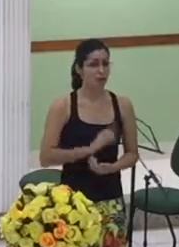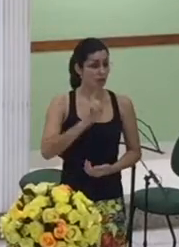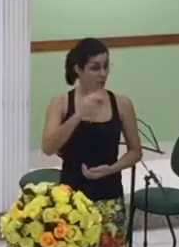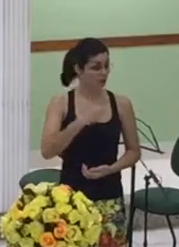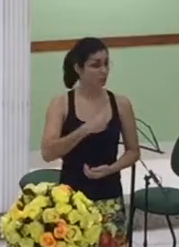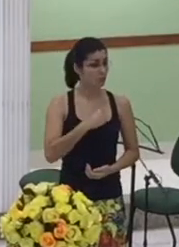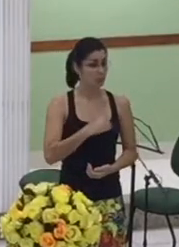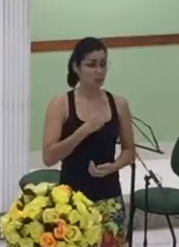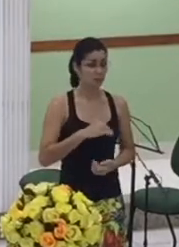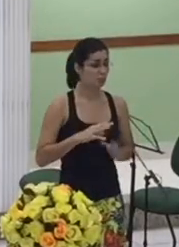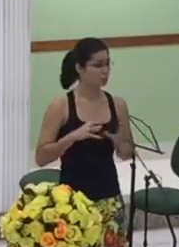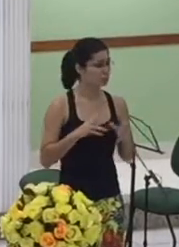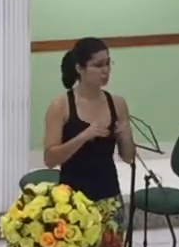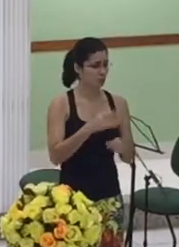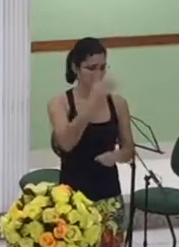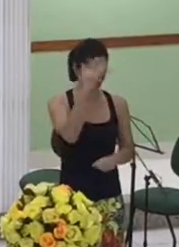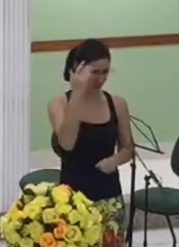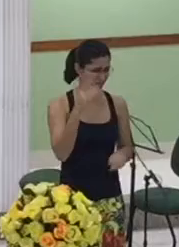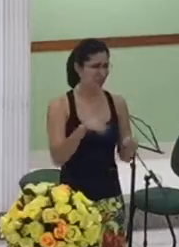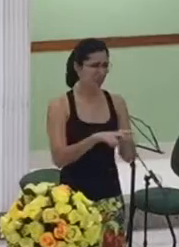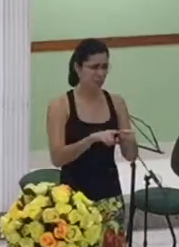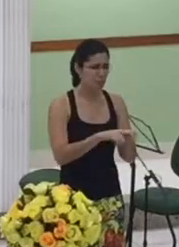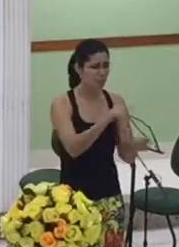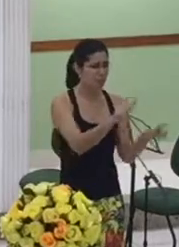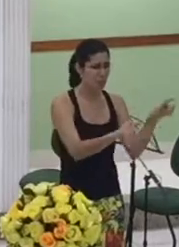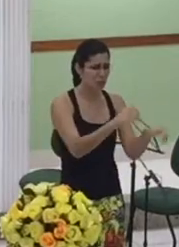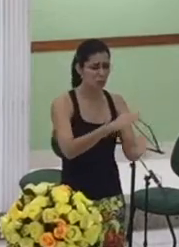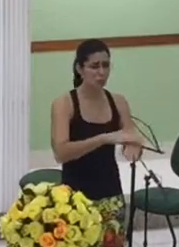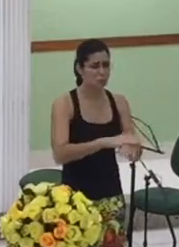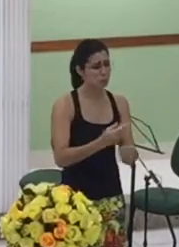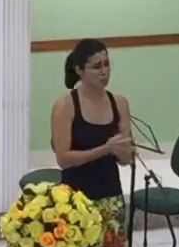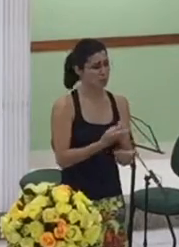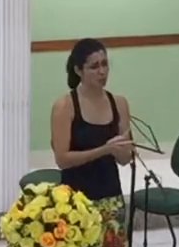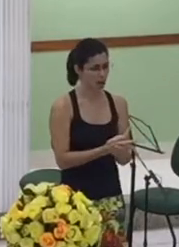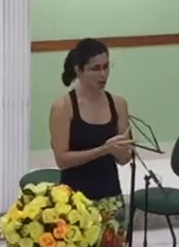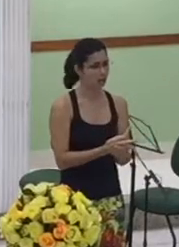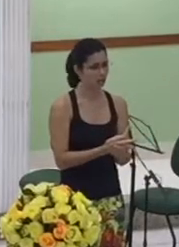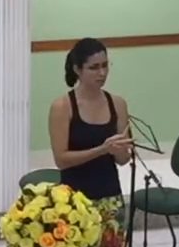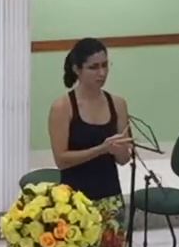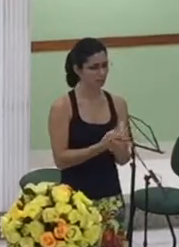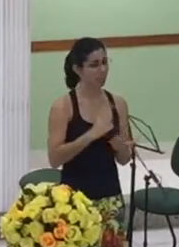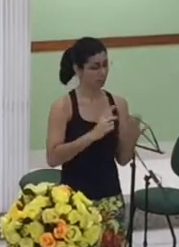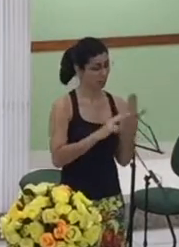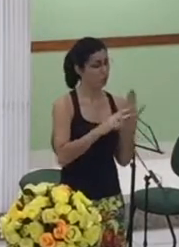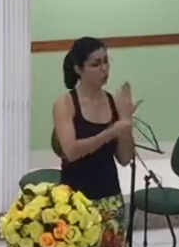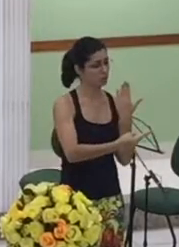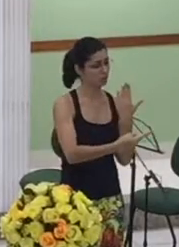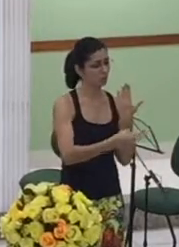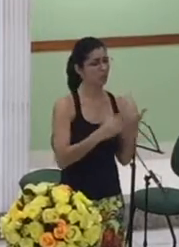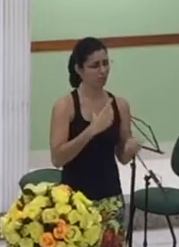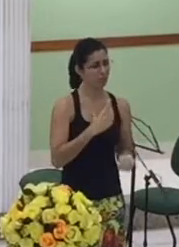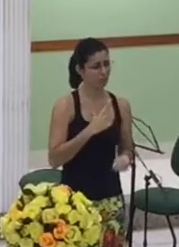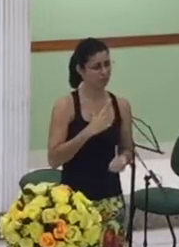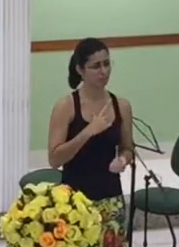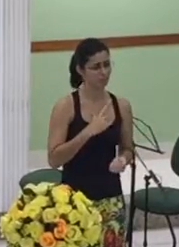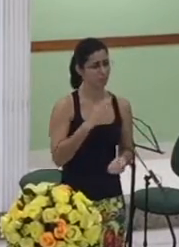erradas certamente sofrerão as consequências do seu erro mas Deus terá misericórdia